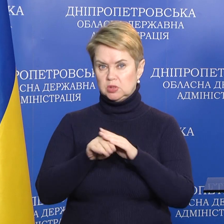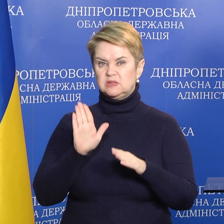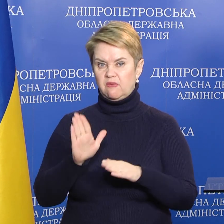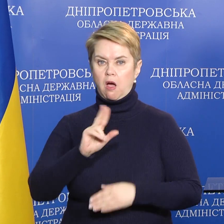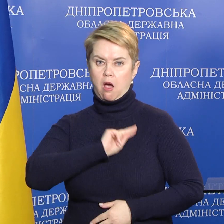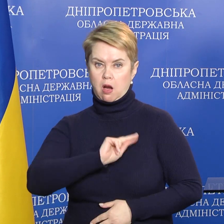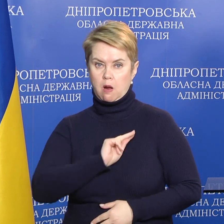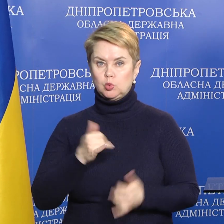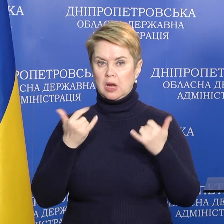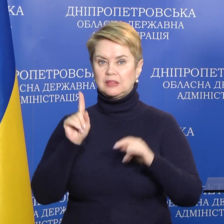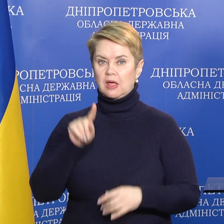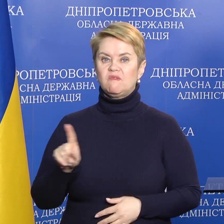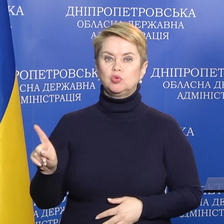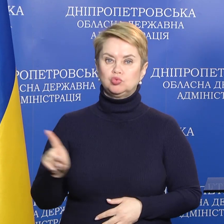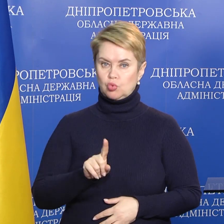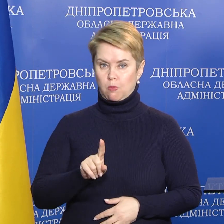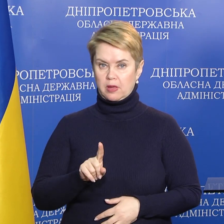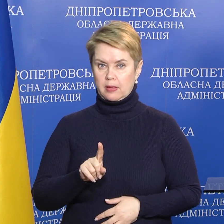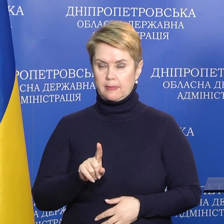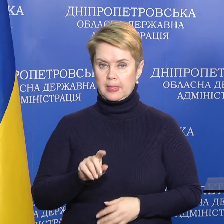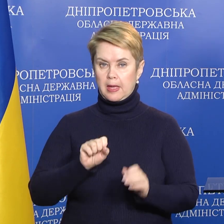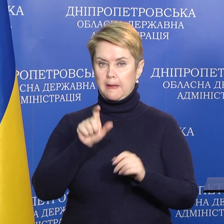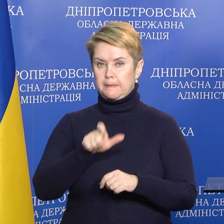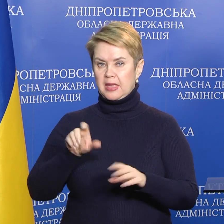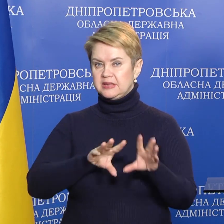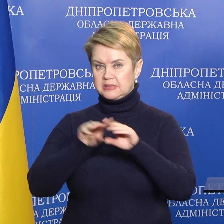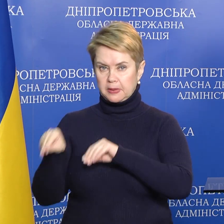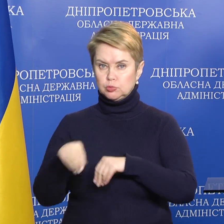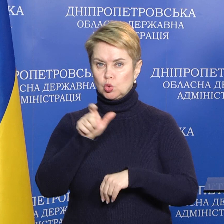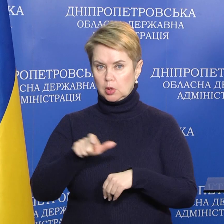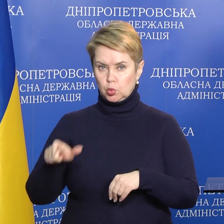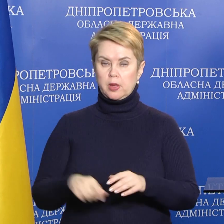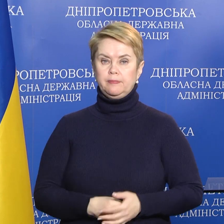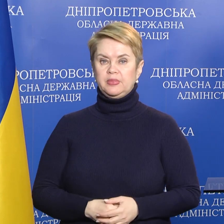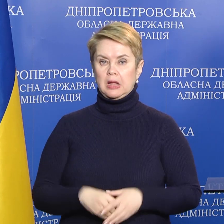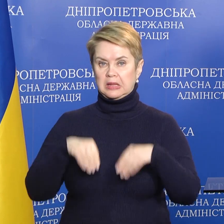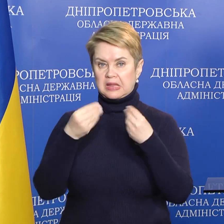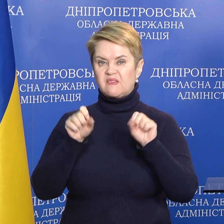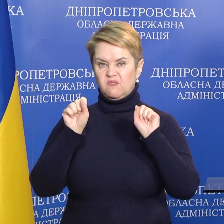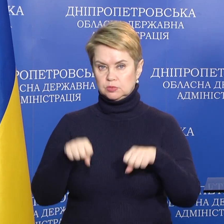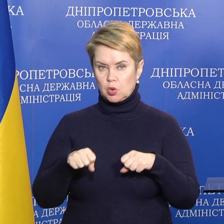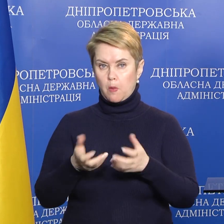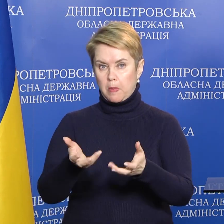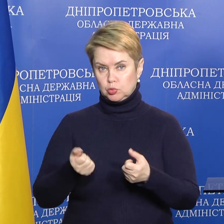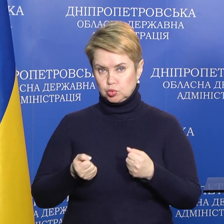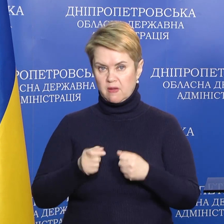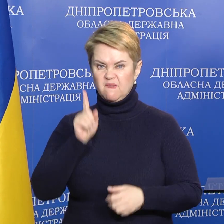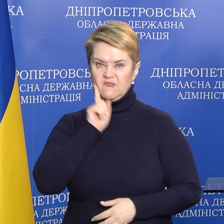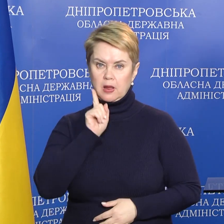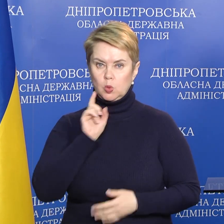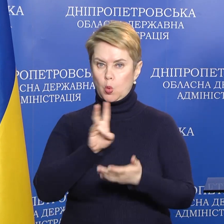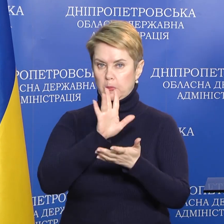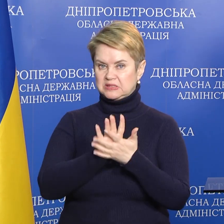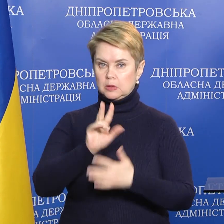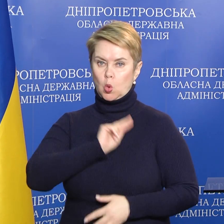работу для того, чтобы переселенцам и перемещенным лицам дать возможность получить временную или